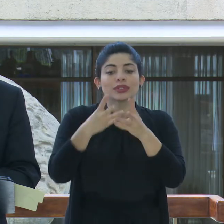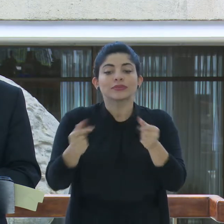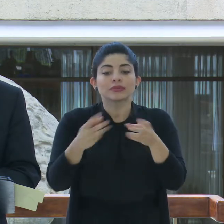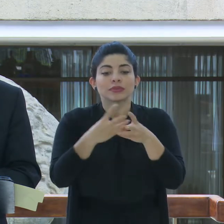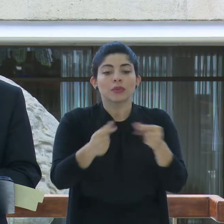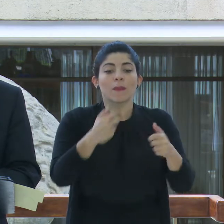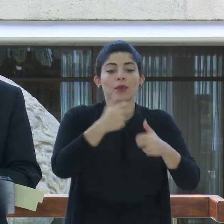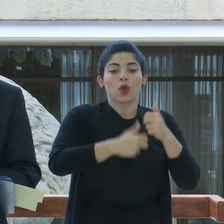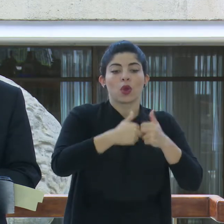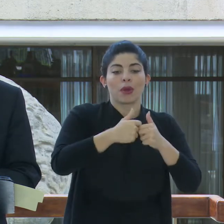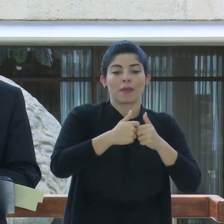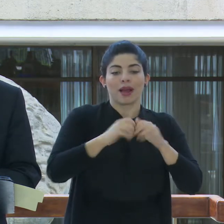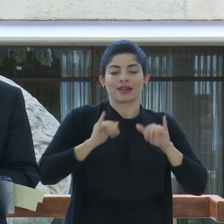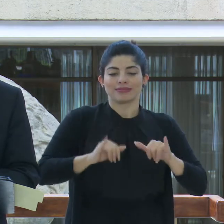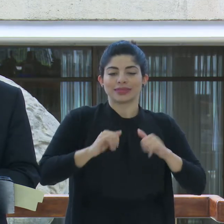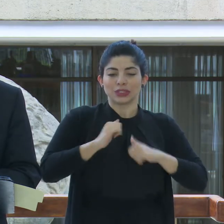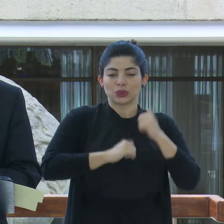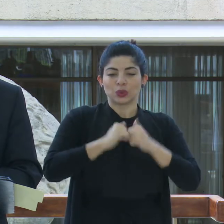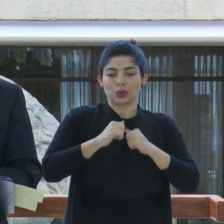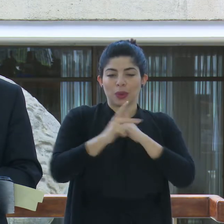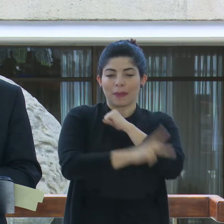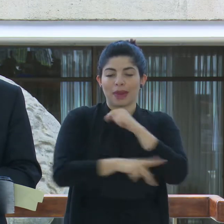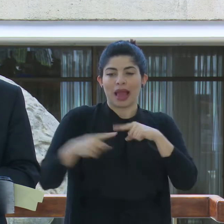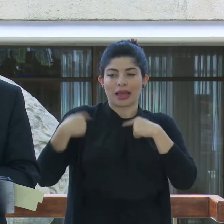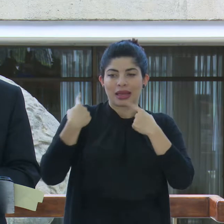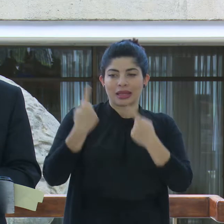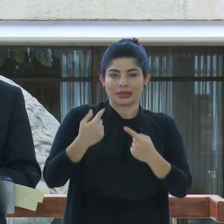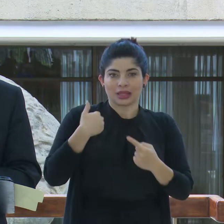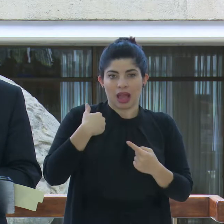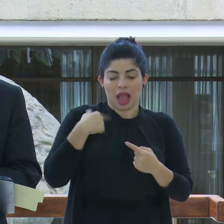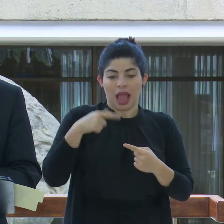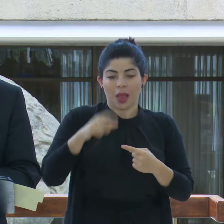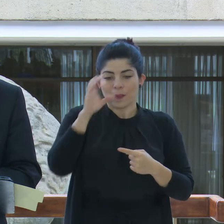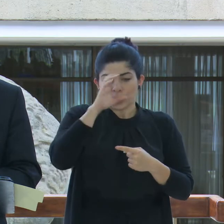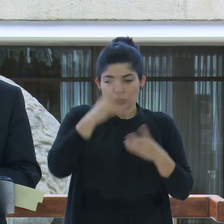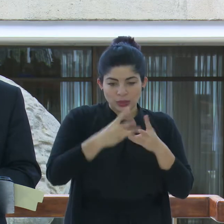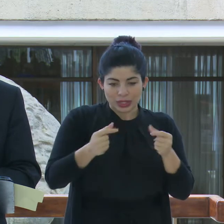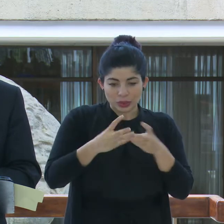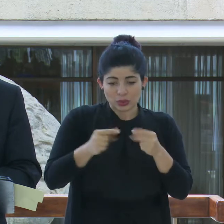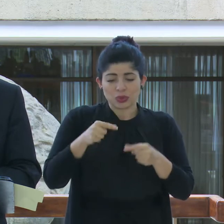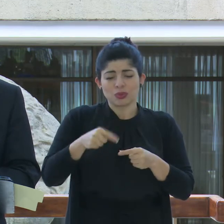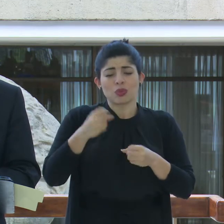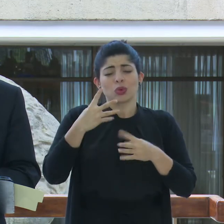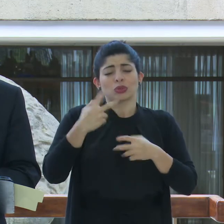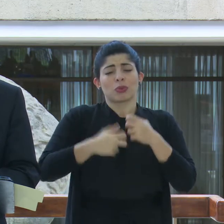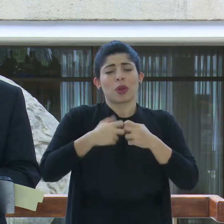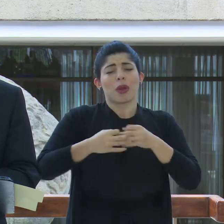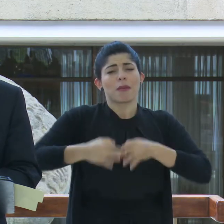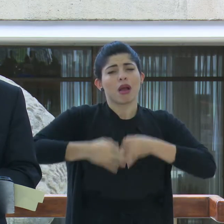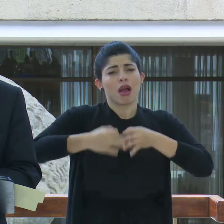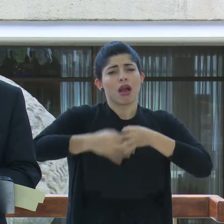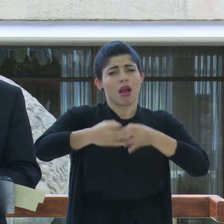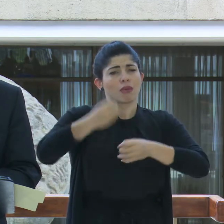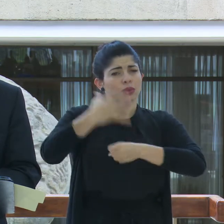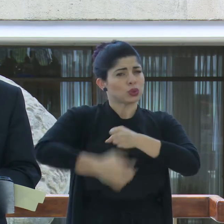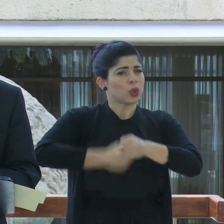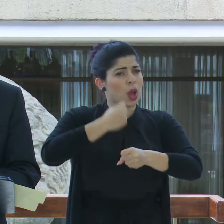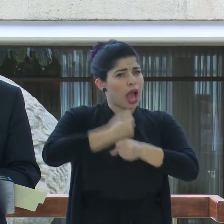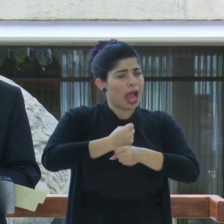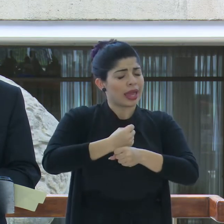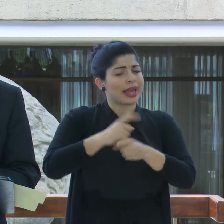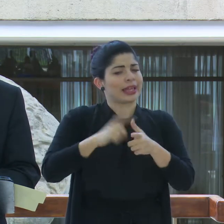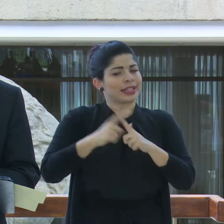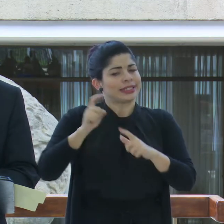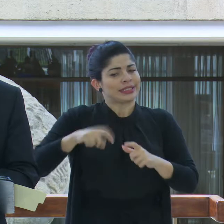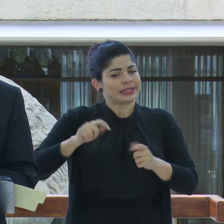estructurales de nuestro país, en muchos casos postergados por años, al tiempo que se realicen también los